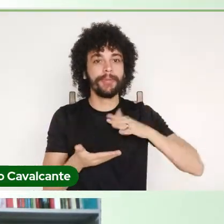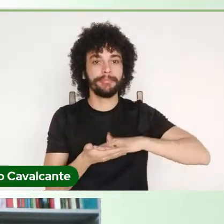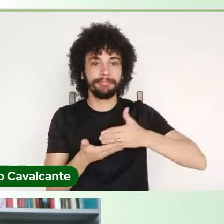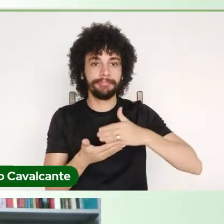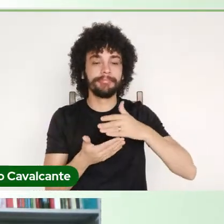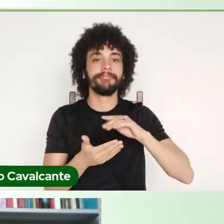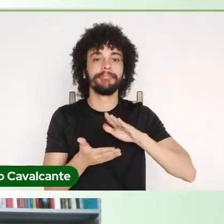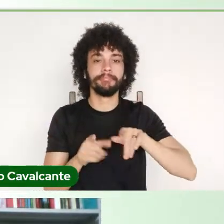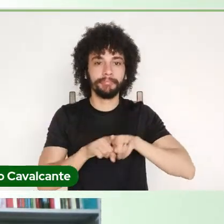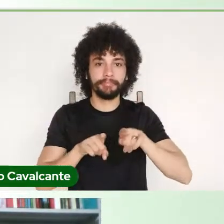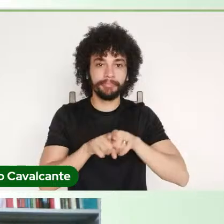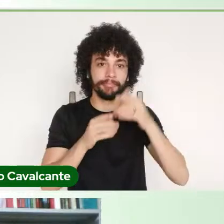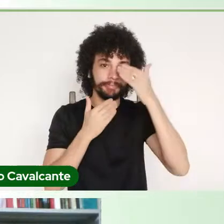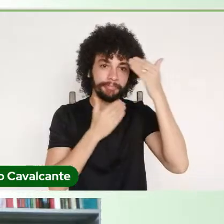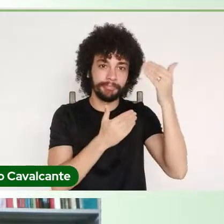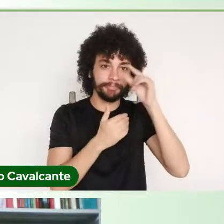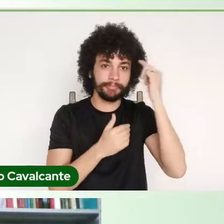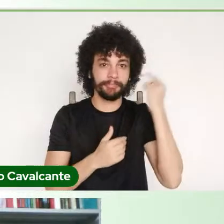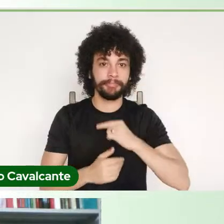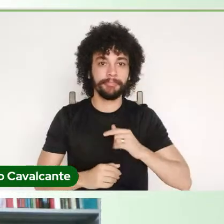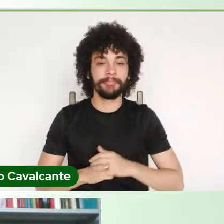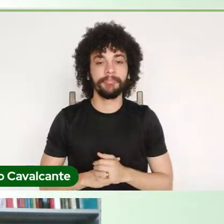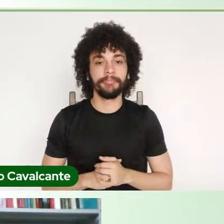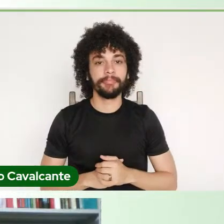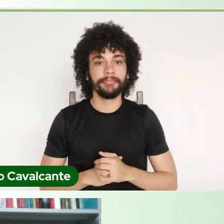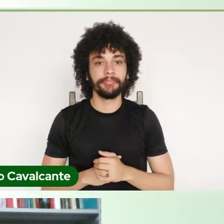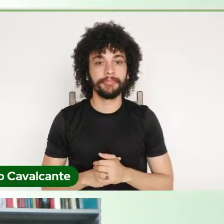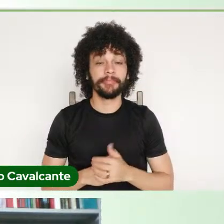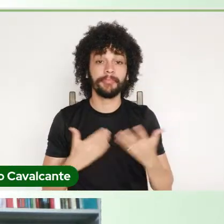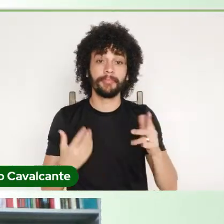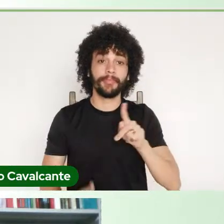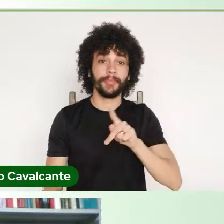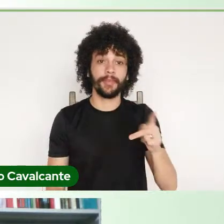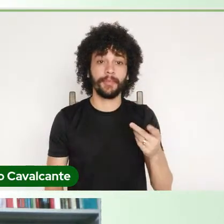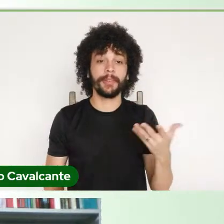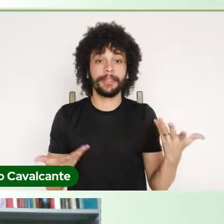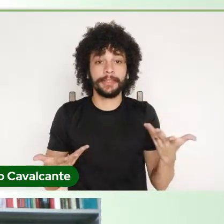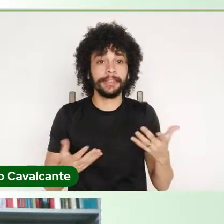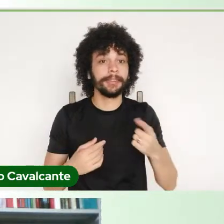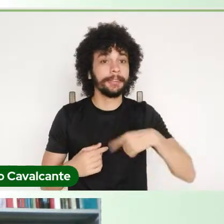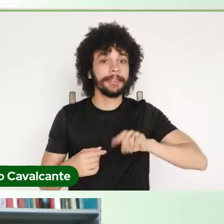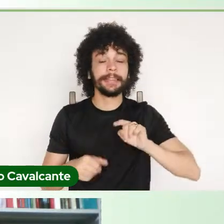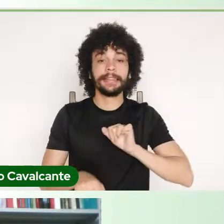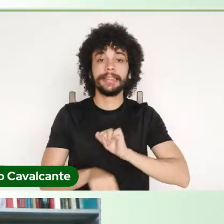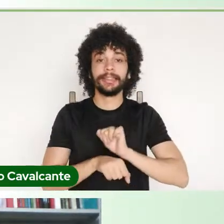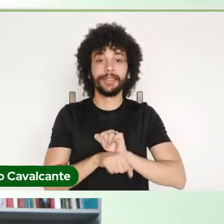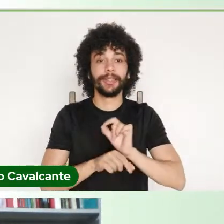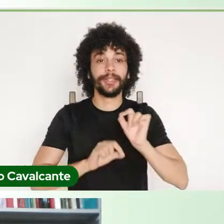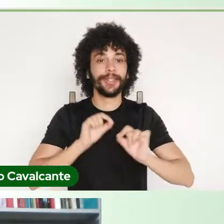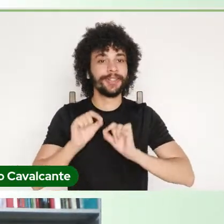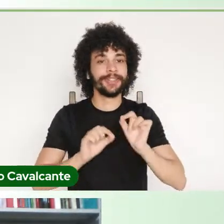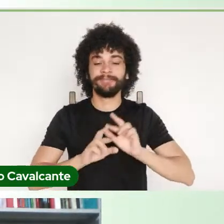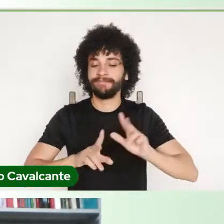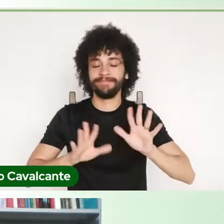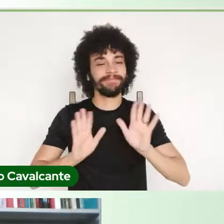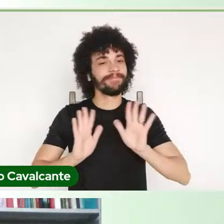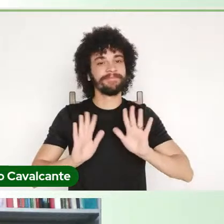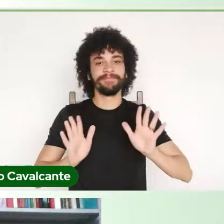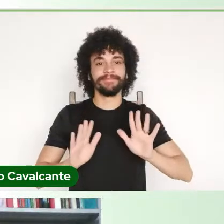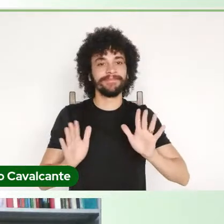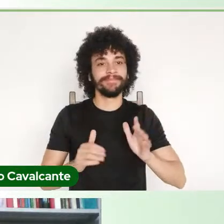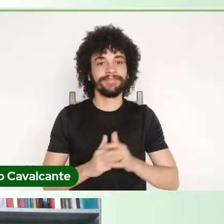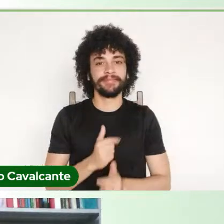-vindo, Antônio. Professora, a gente não esperava nada diferente, né? Essa